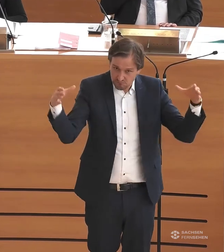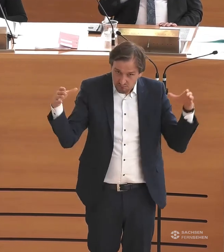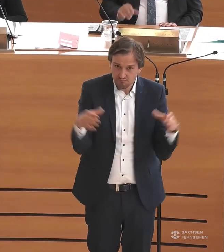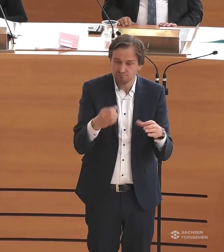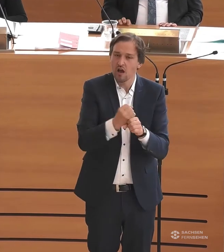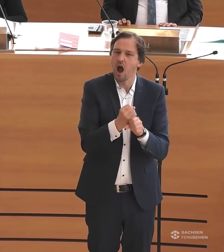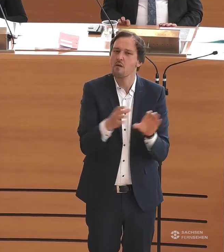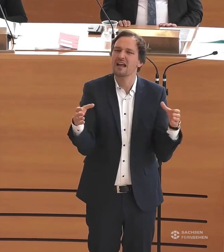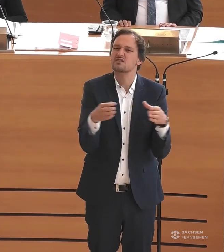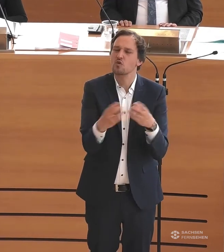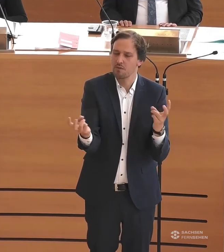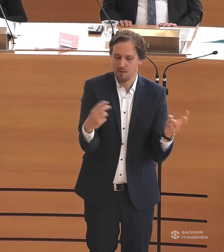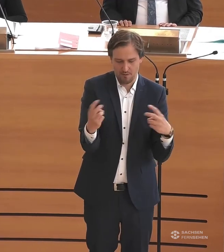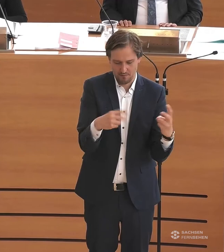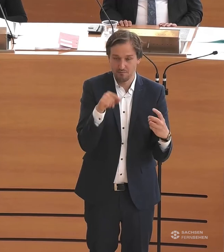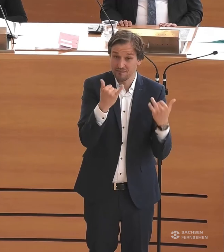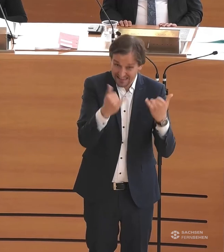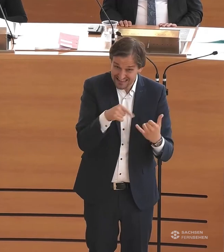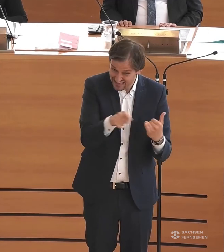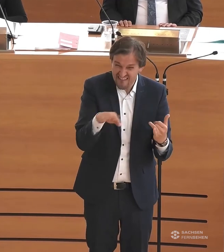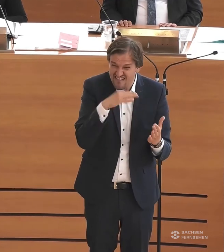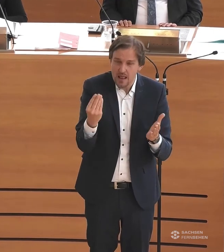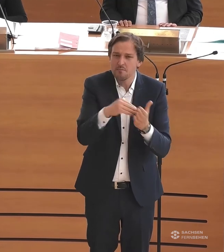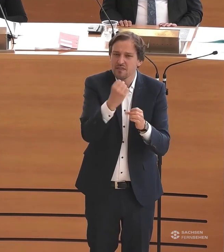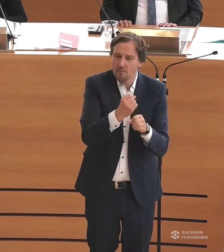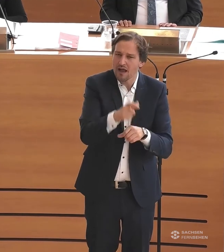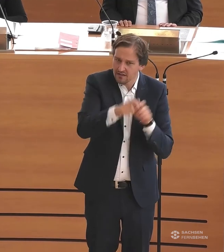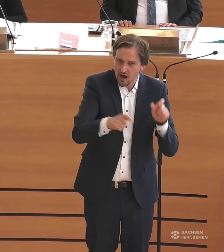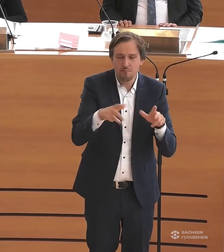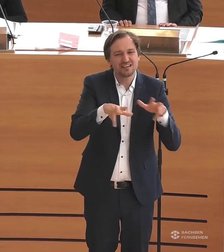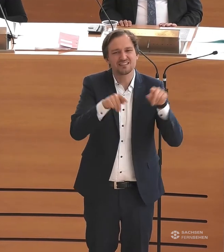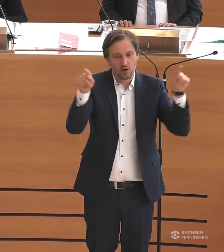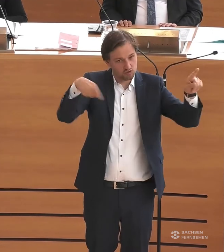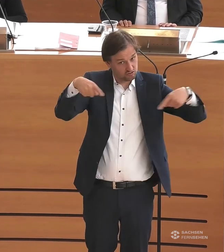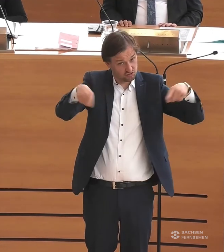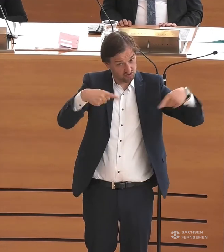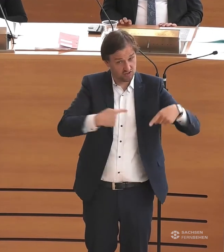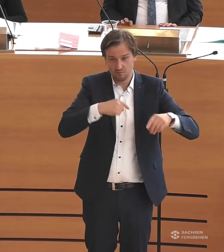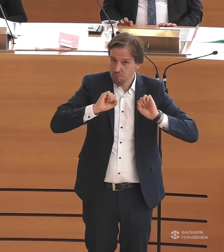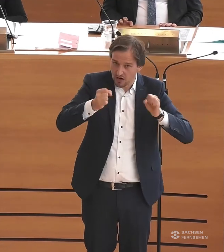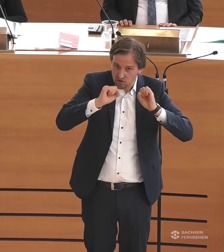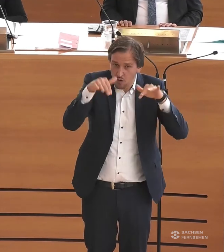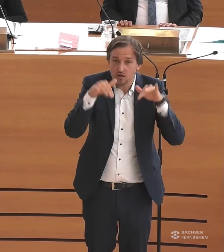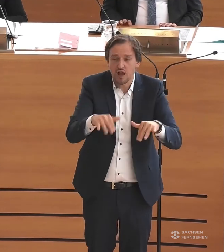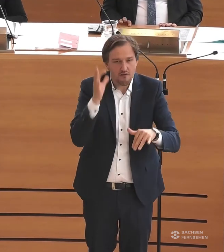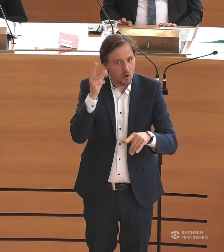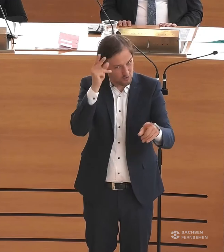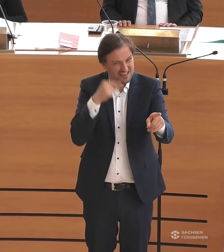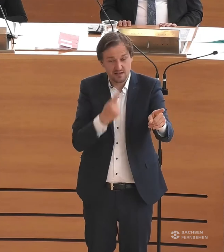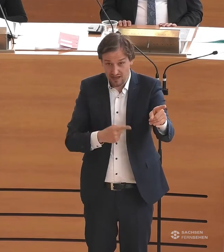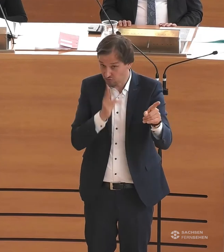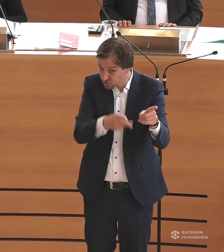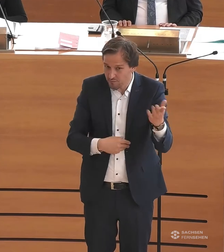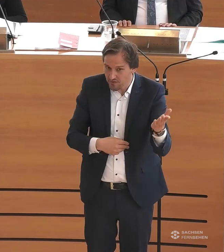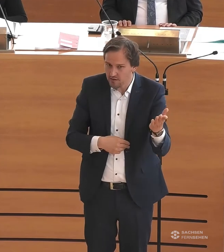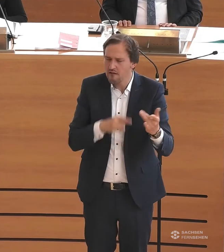einfach eine Arbeitsgruppe, in der jetzt ganz viele engagierte Mitarbeiterinnen und Mitarbeiter der Ministerien da sind. Ich war wirklich überrascht, mit wie vielen Ideen sie